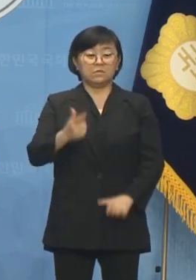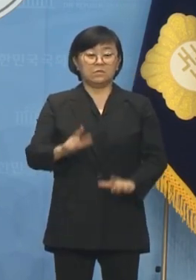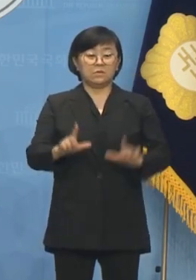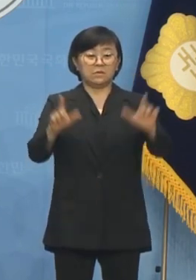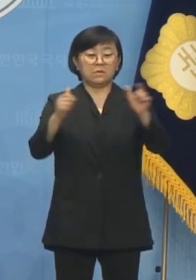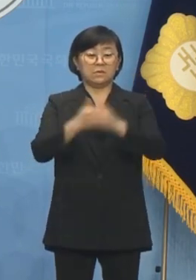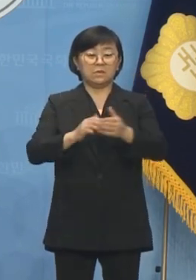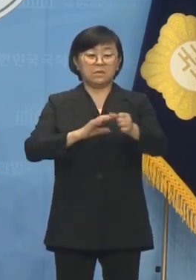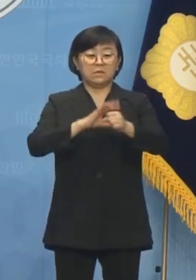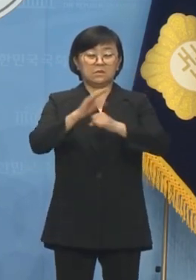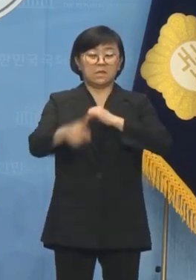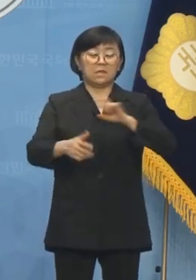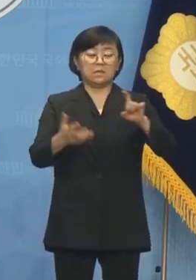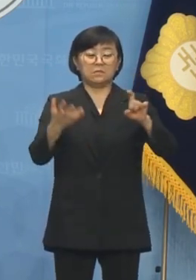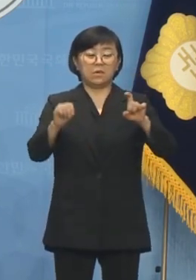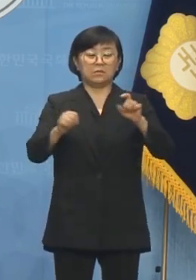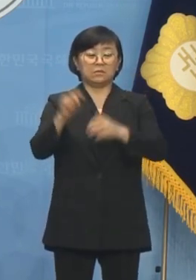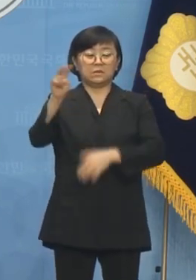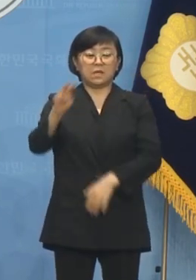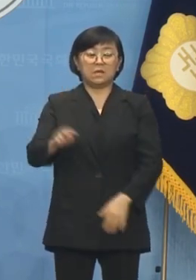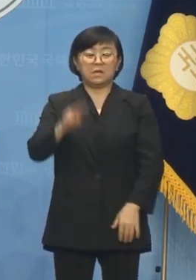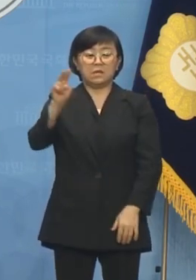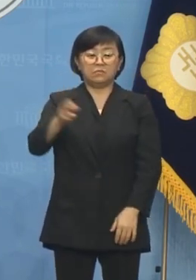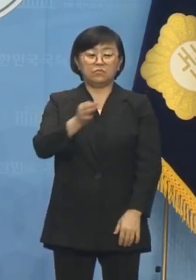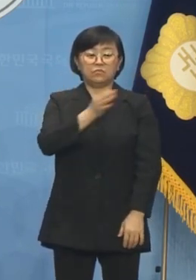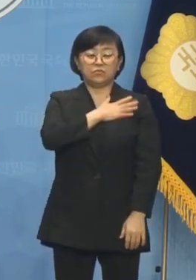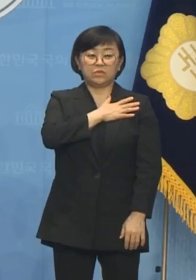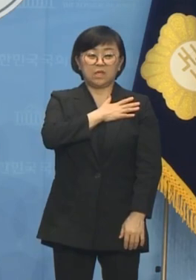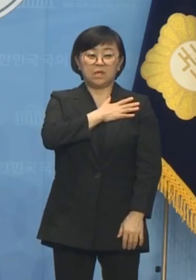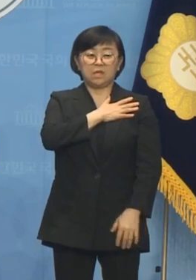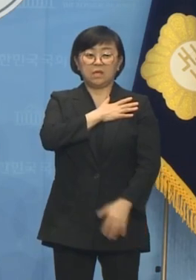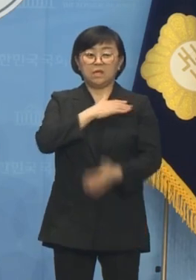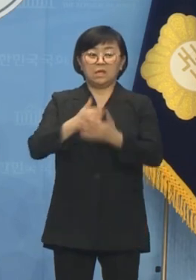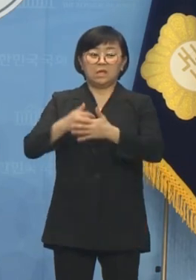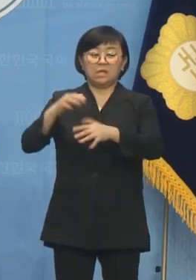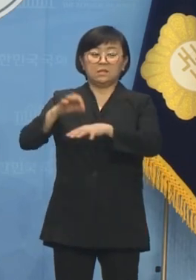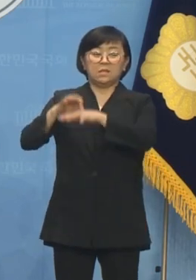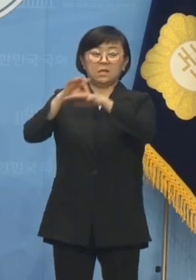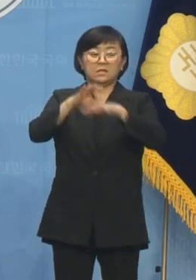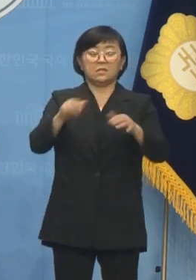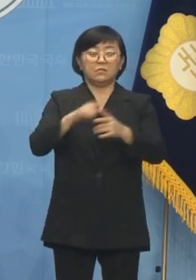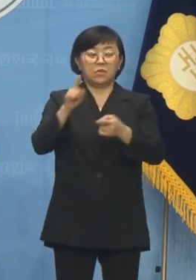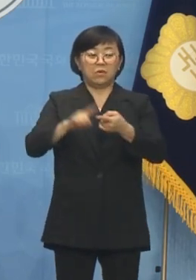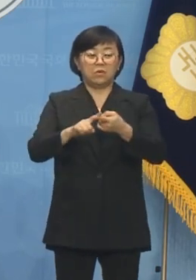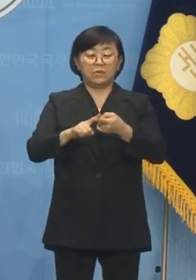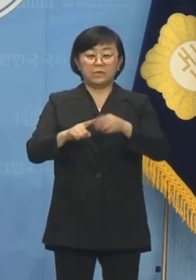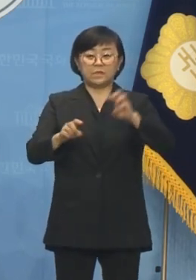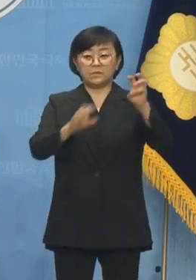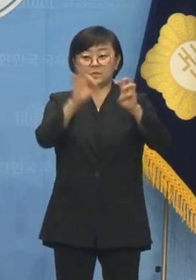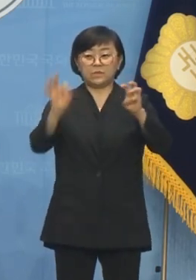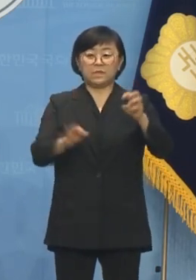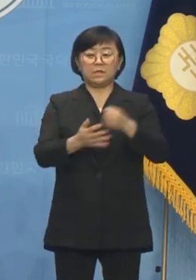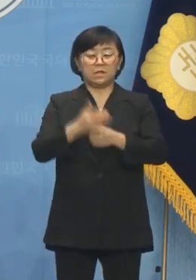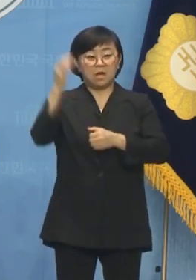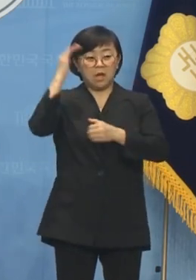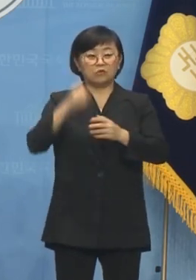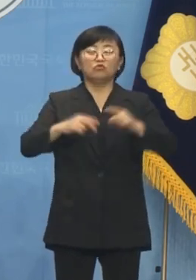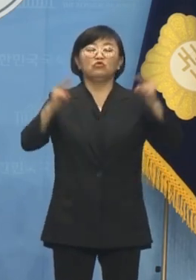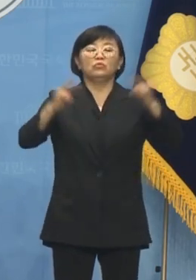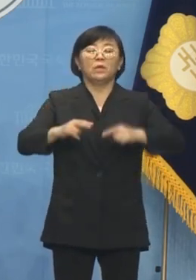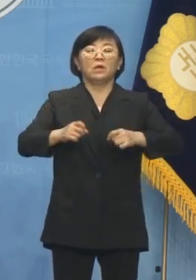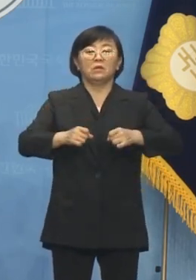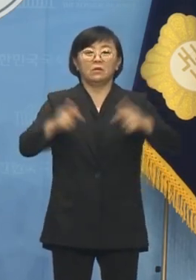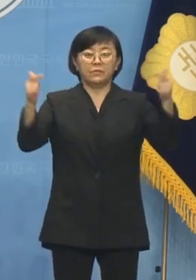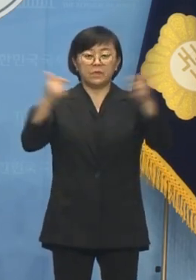세계 10억 달러 이상 부자 중에 상속자의 비율이 30%인데 대한민국은 2배가